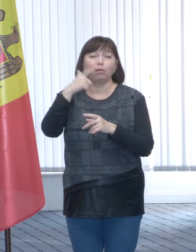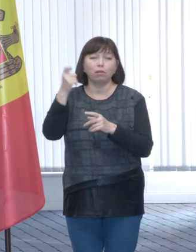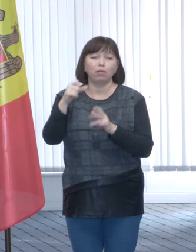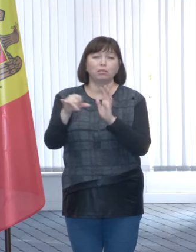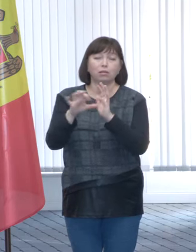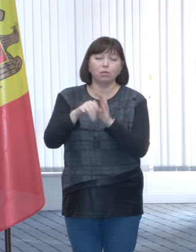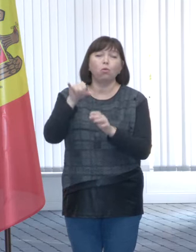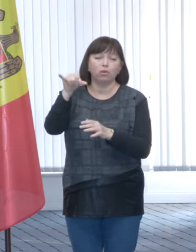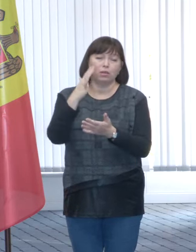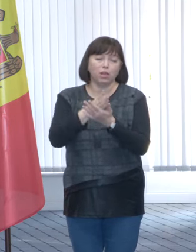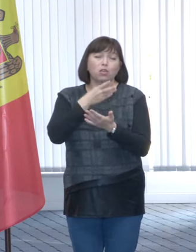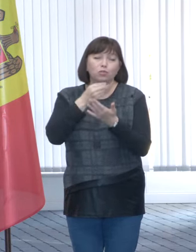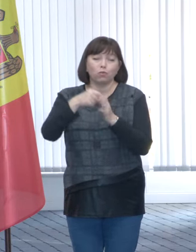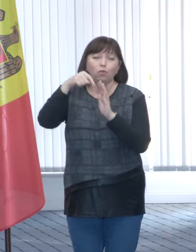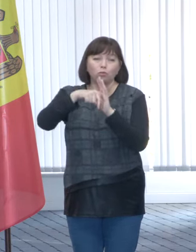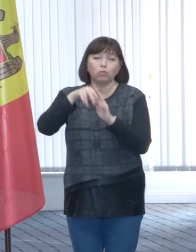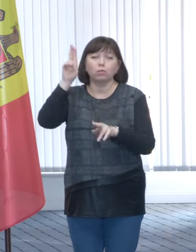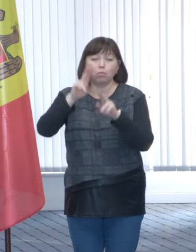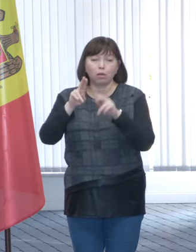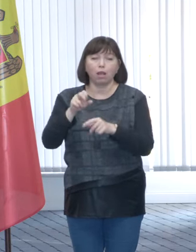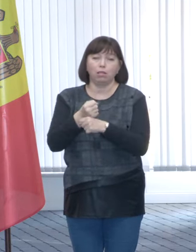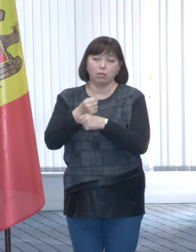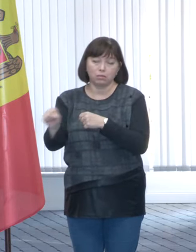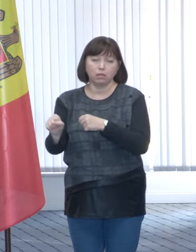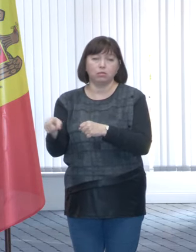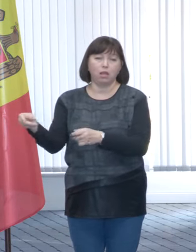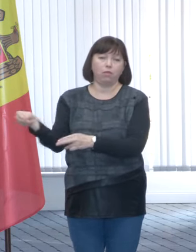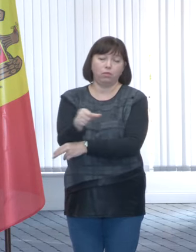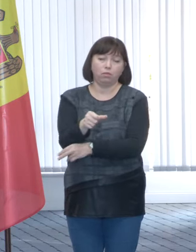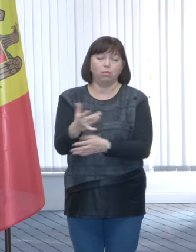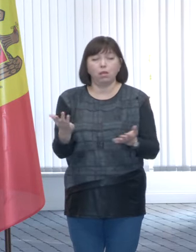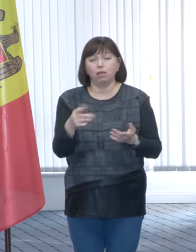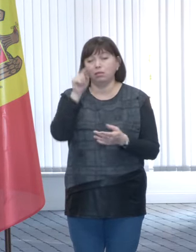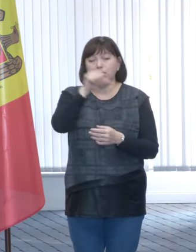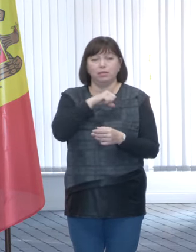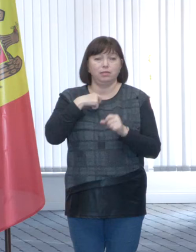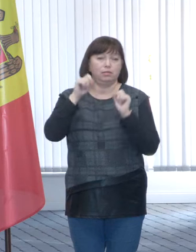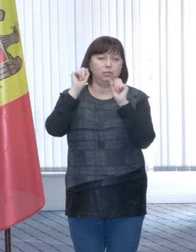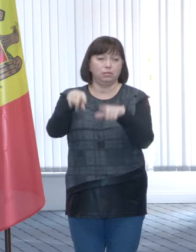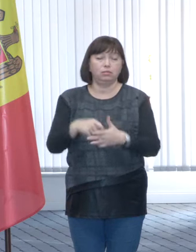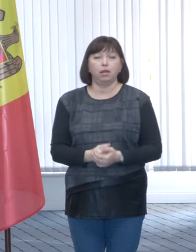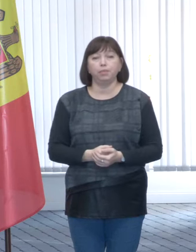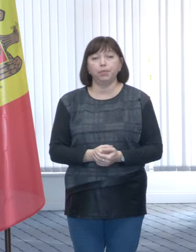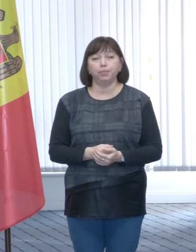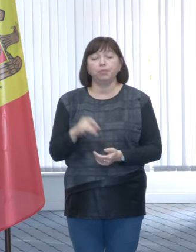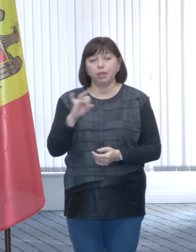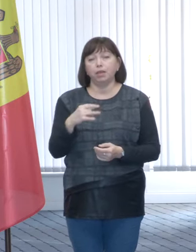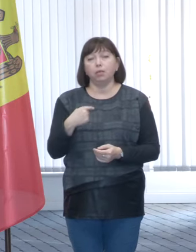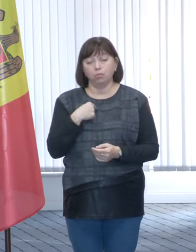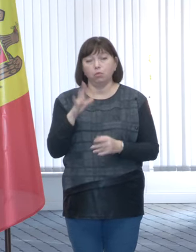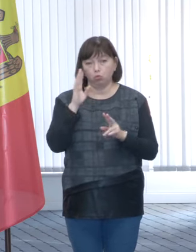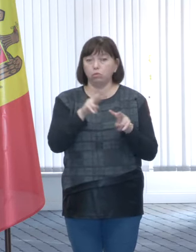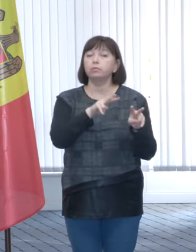lor intern prin care să se asigure că facturile sunt achitate la timp și noi vom